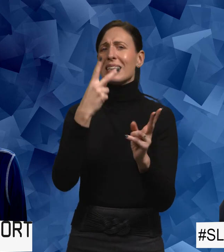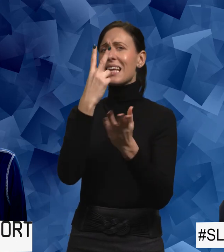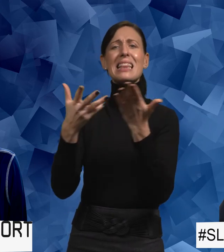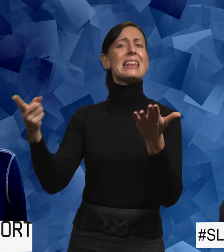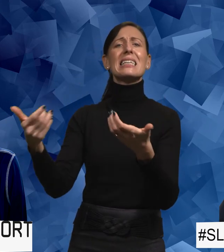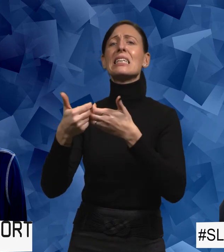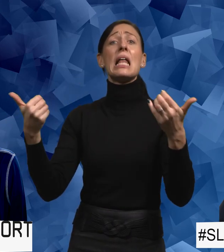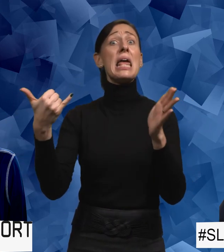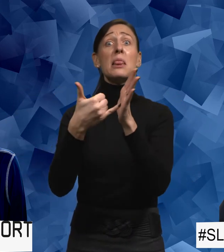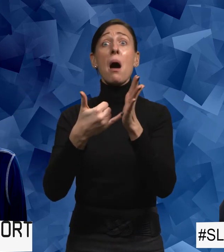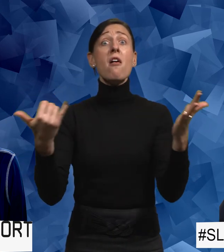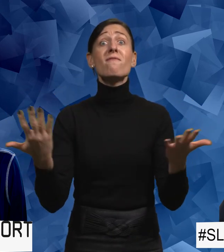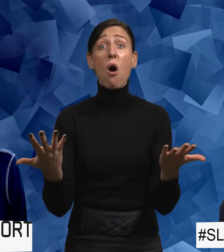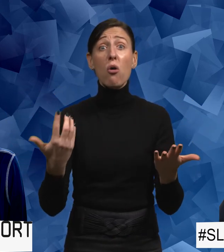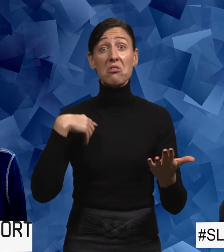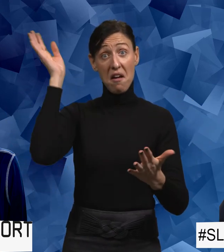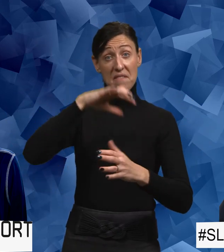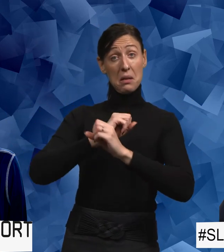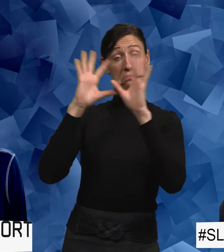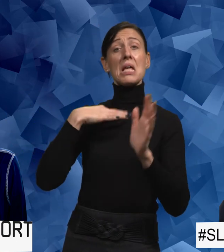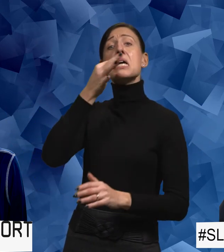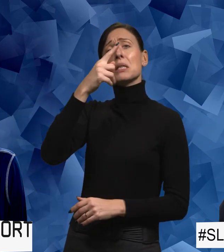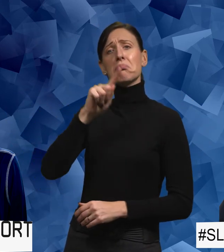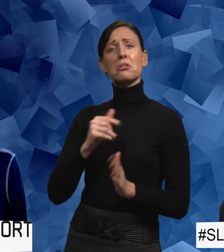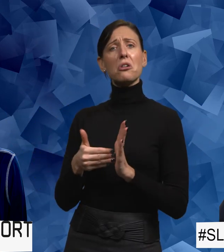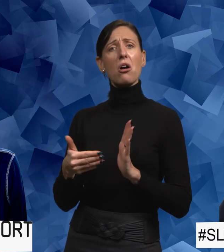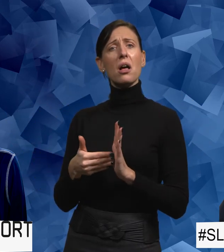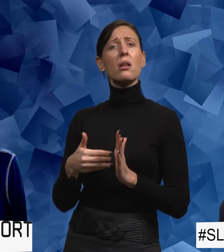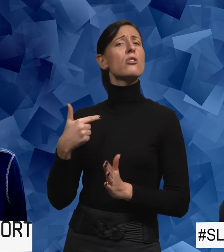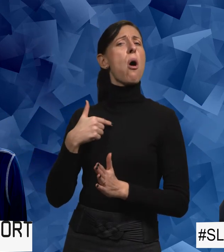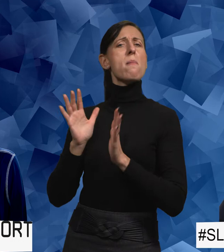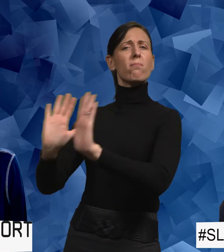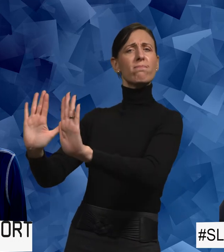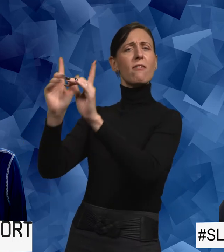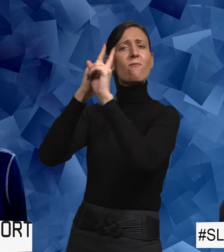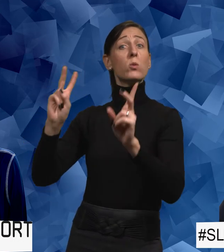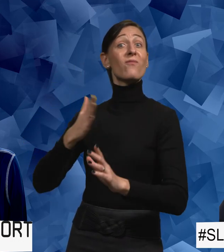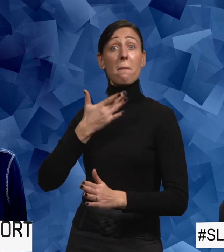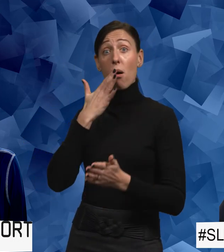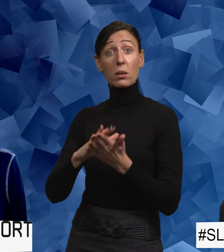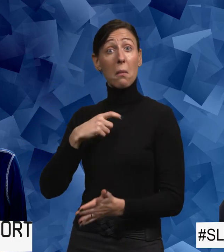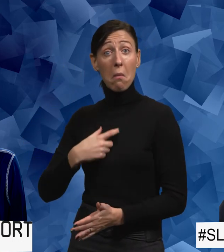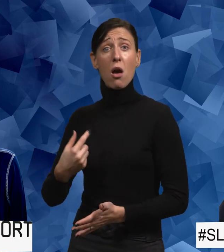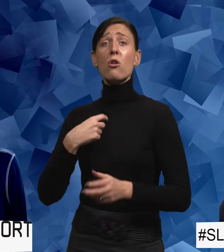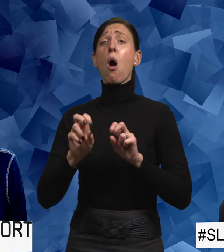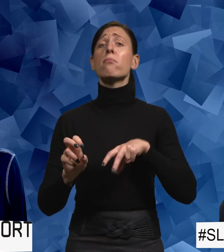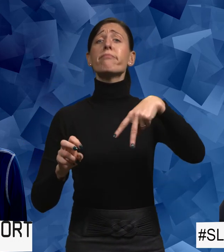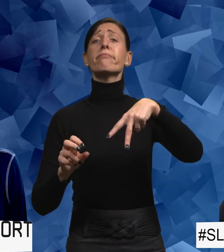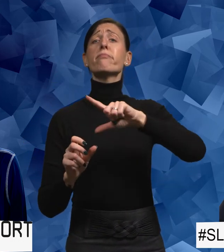Och det kommer innebära att jag riskerar att bli skadad. Så jag avvisar folk som vill prata med mig. Jag reser mig upp och går om det är